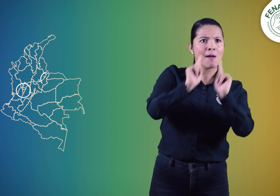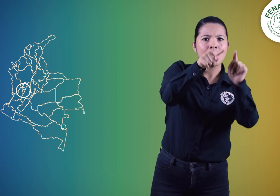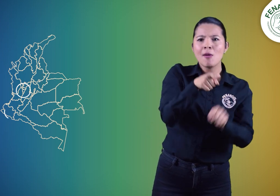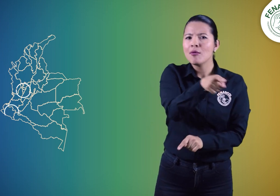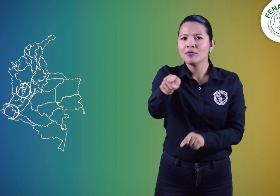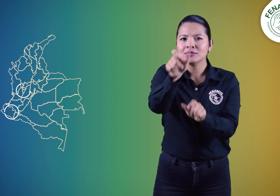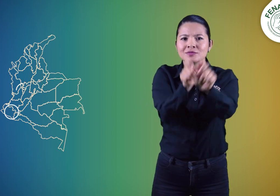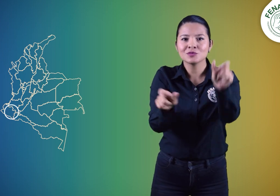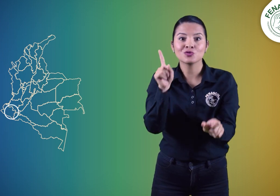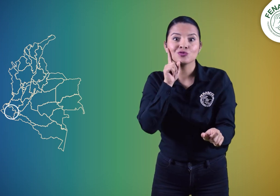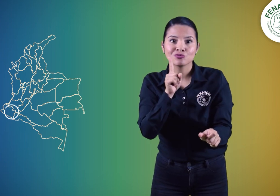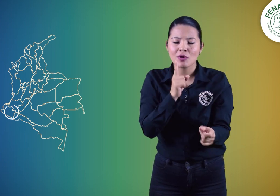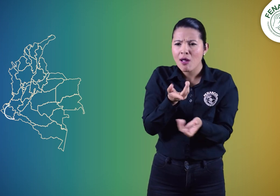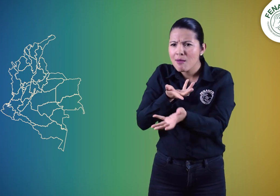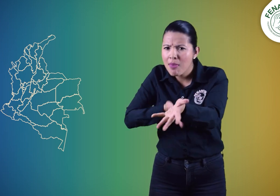compartir con la comunidad sorda.